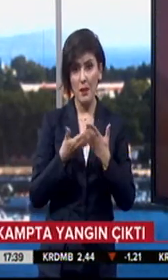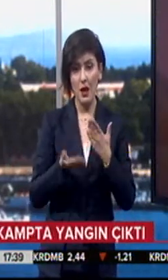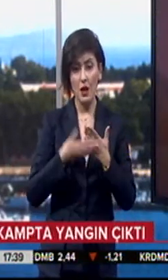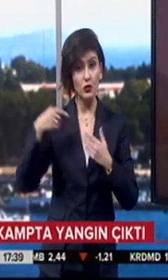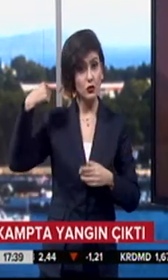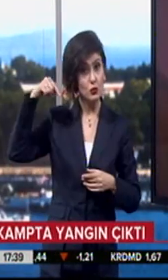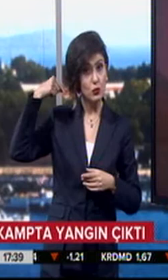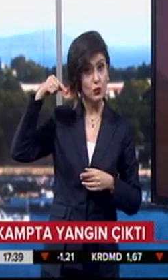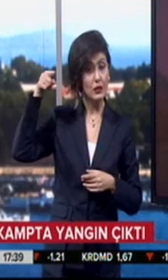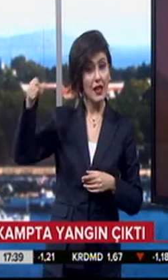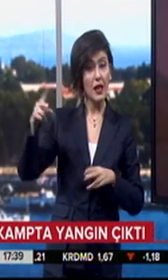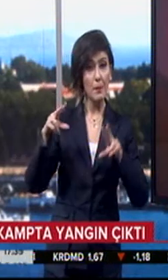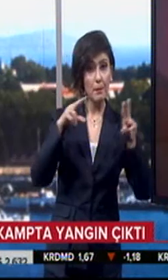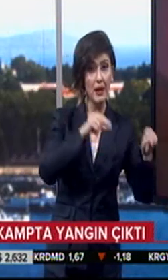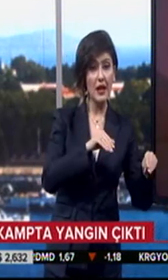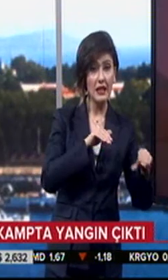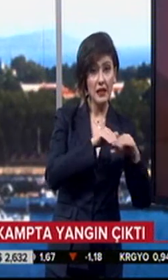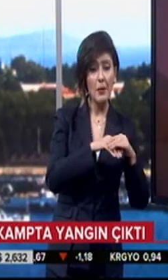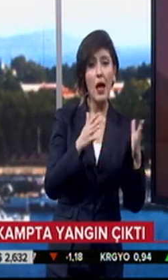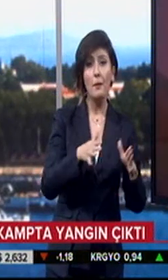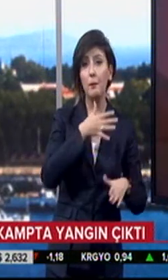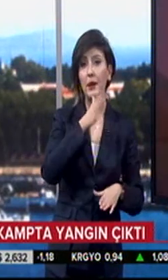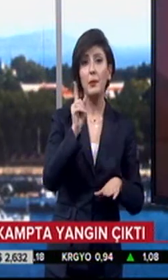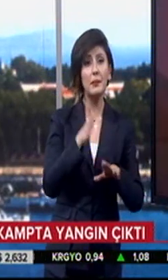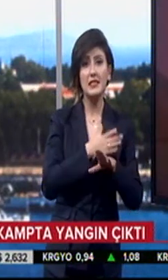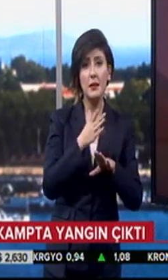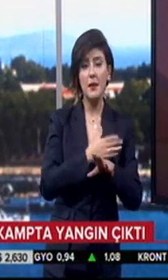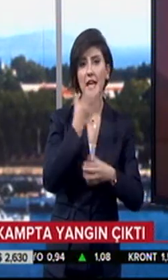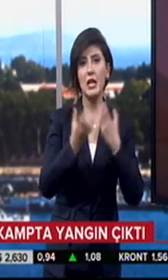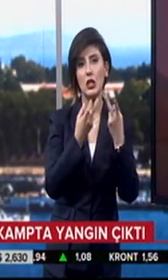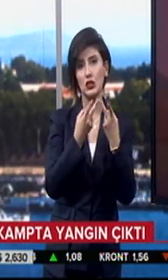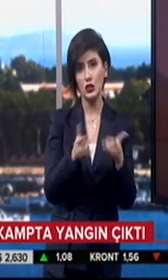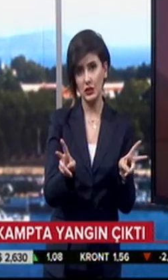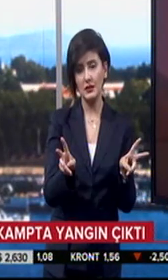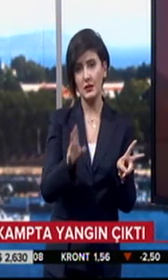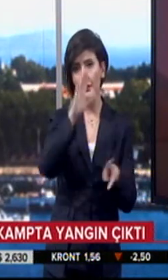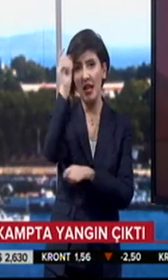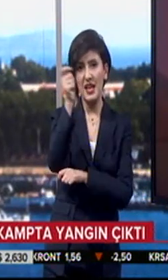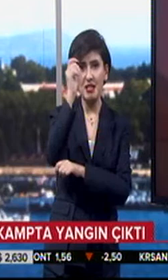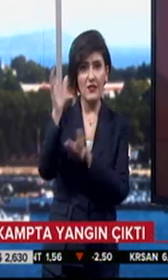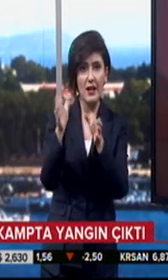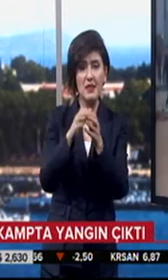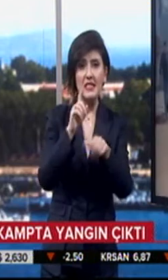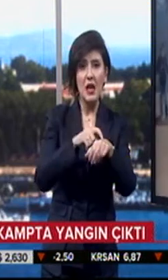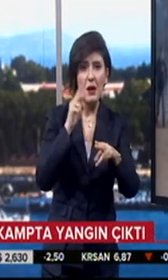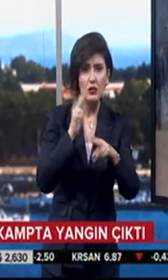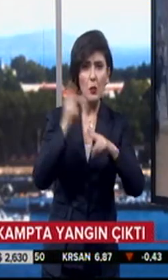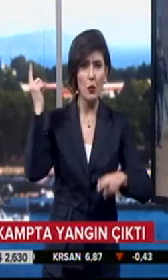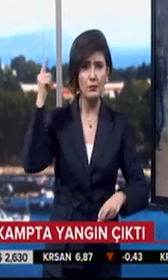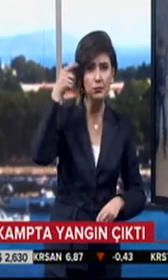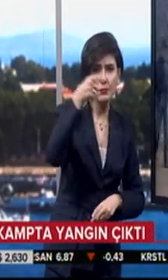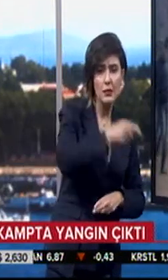Kahramanmaraş'ta Suriyelilerin barındığı kampta henüz bilinmeyen bir sebepten yangın çıktı. İtfaiye ekiplerinin zamanında